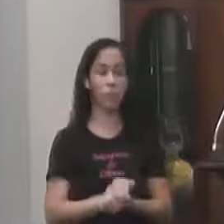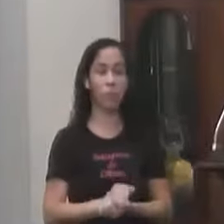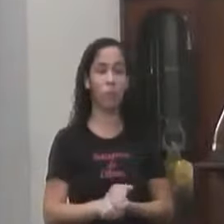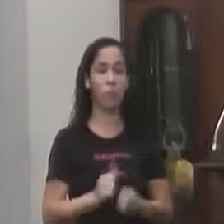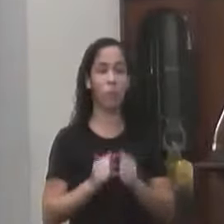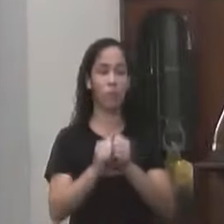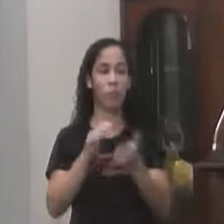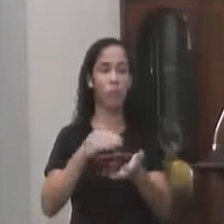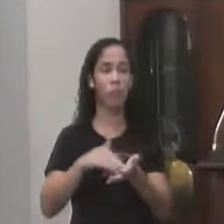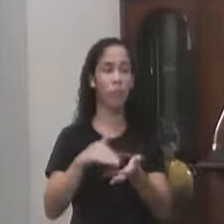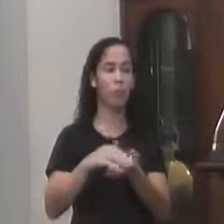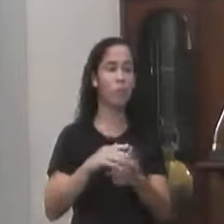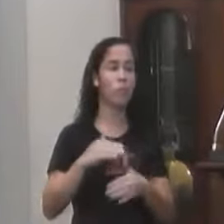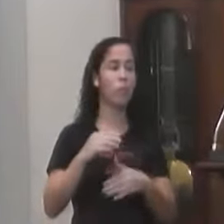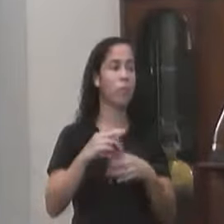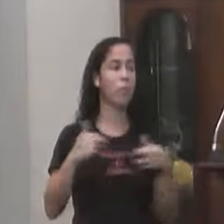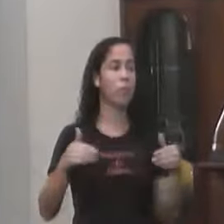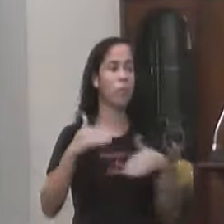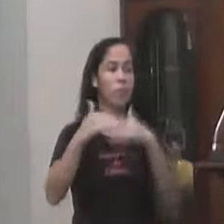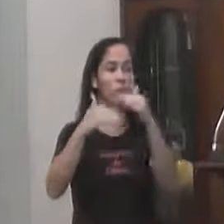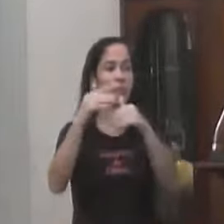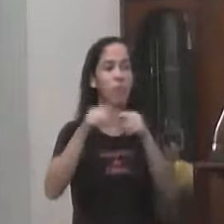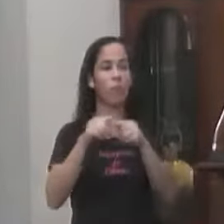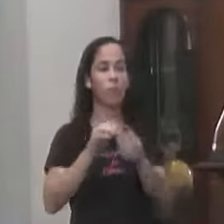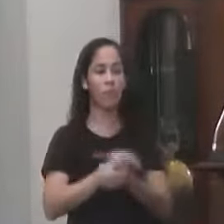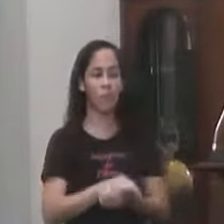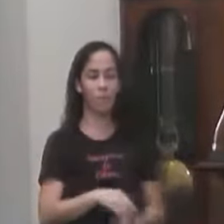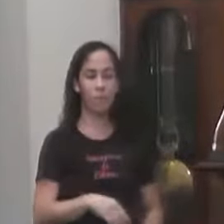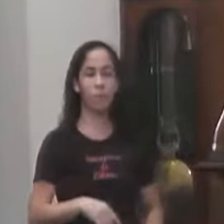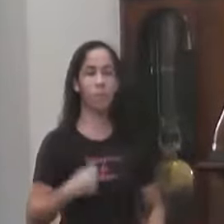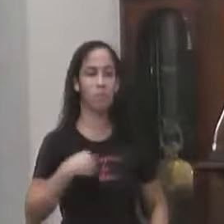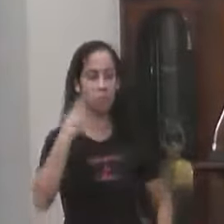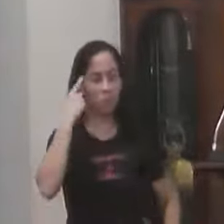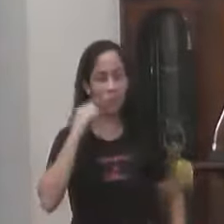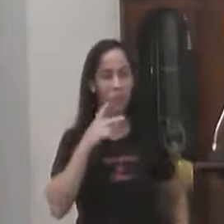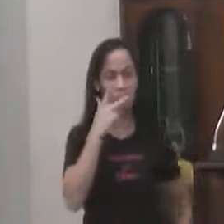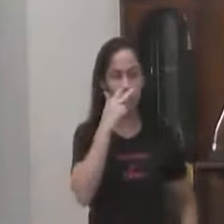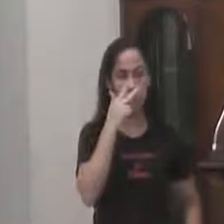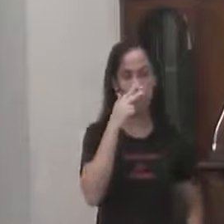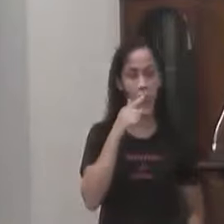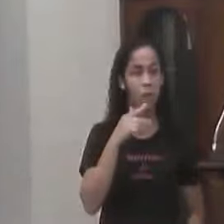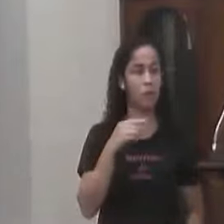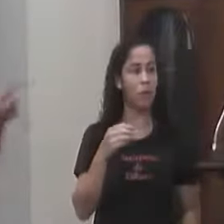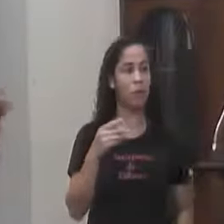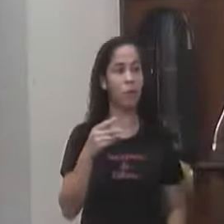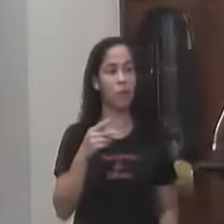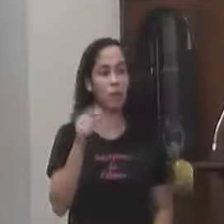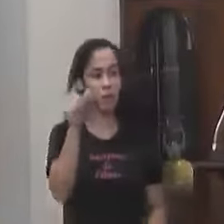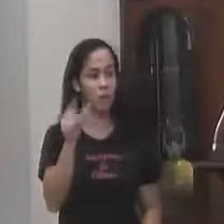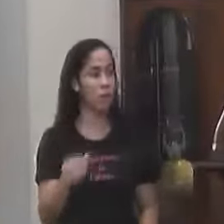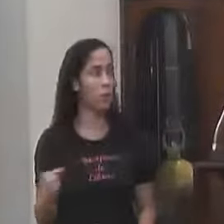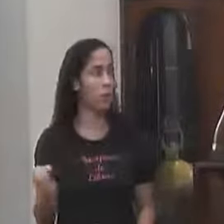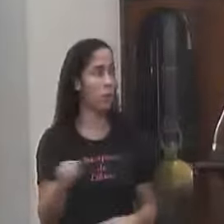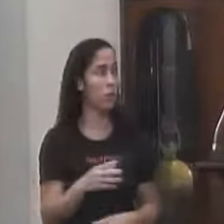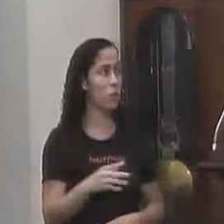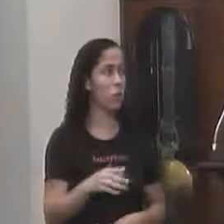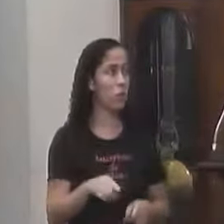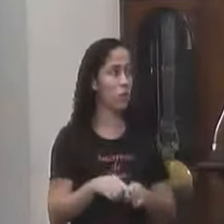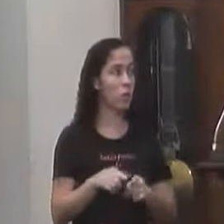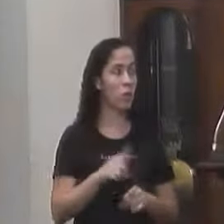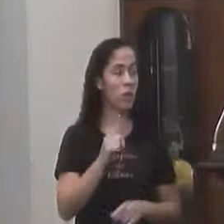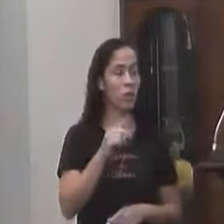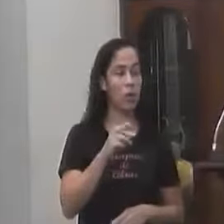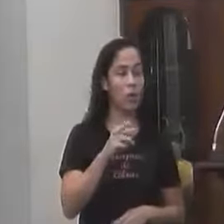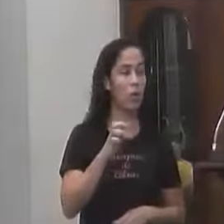Com o secretário As coisas Estão Caminhando Eu não sei Parece que tem Uma pessoa nova Lá Que vai gerenciar A